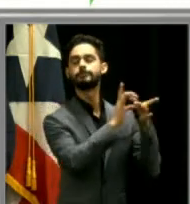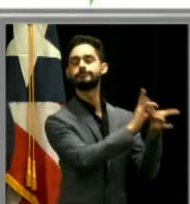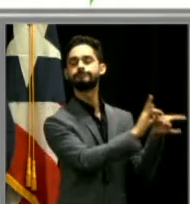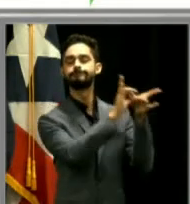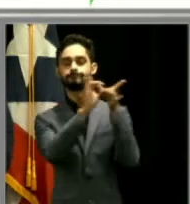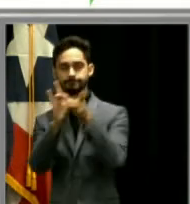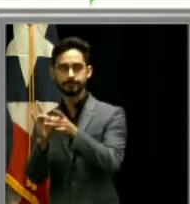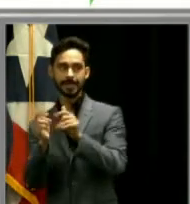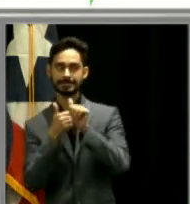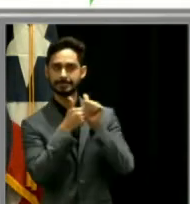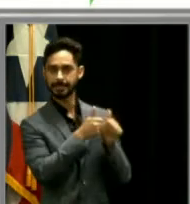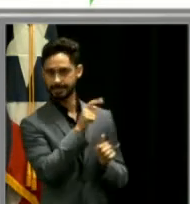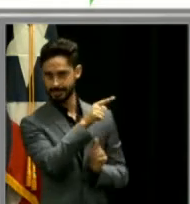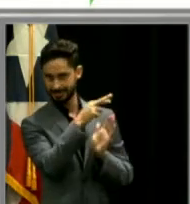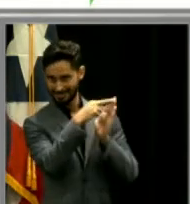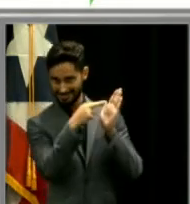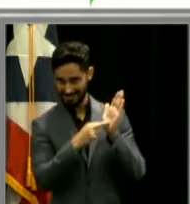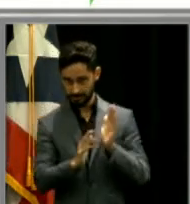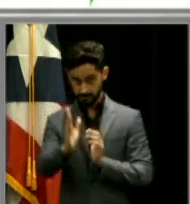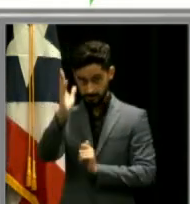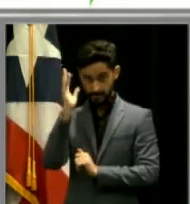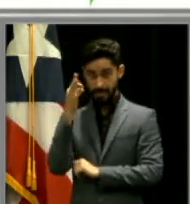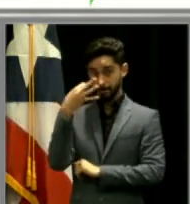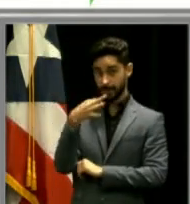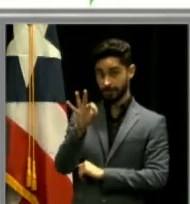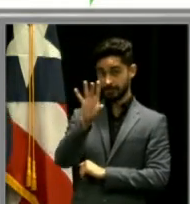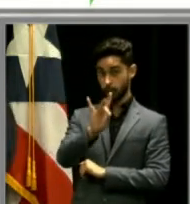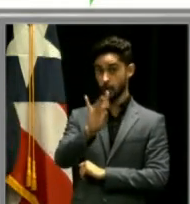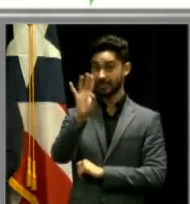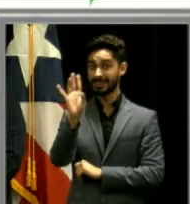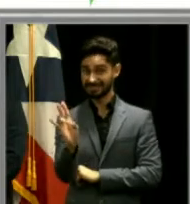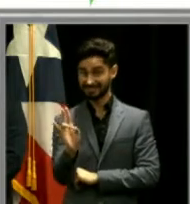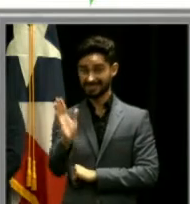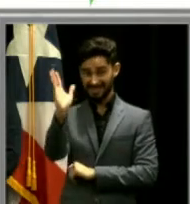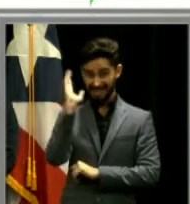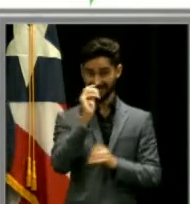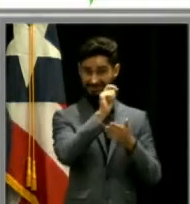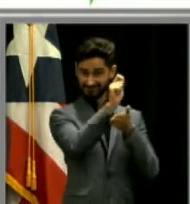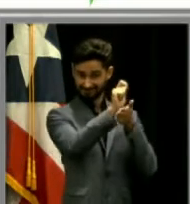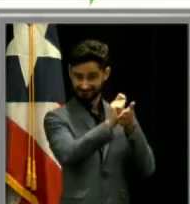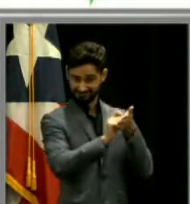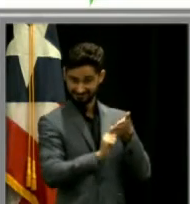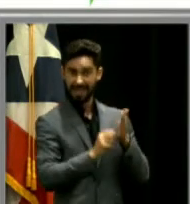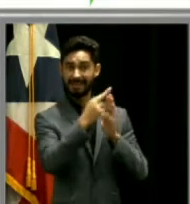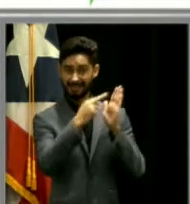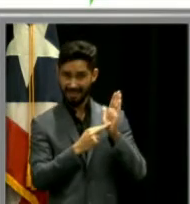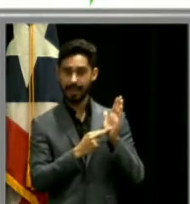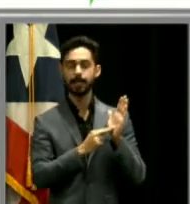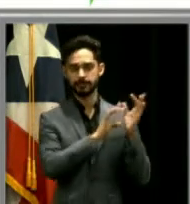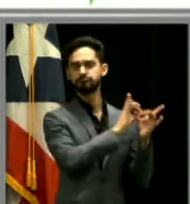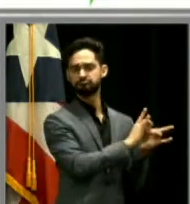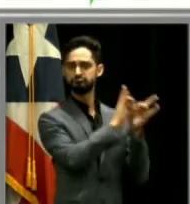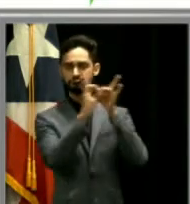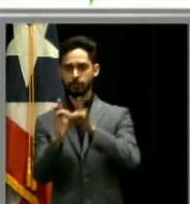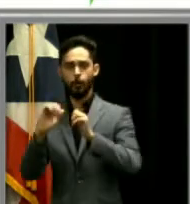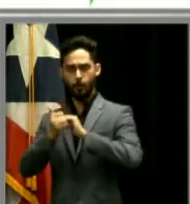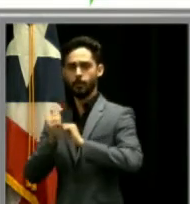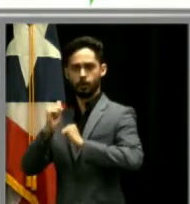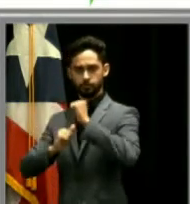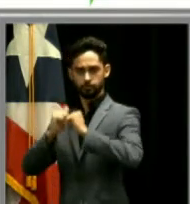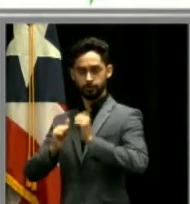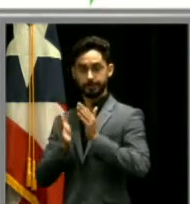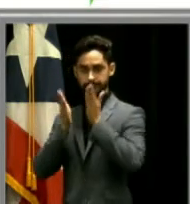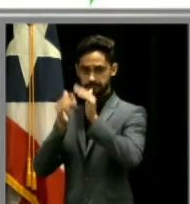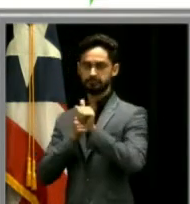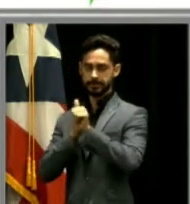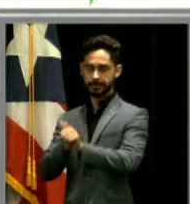con los códigos del 1987. La relación de espacio entre los departamentos y